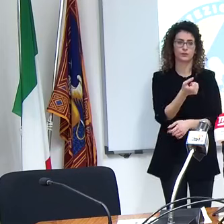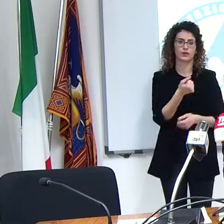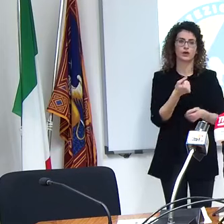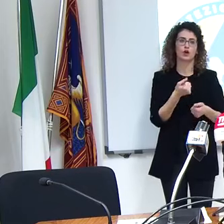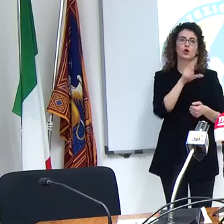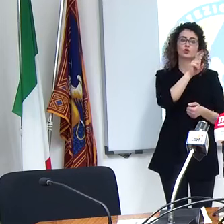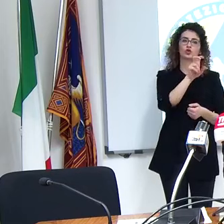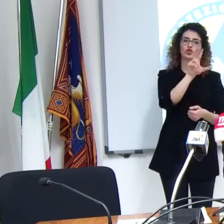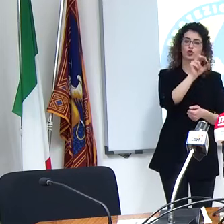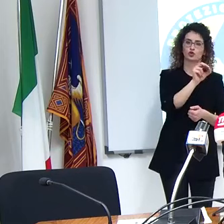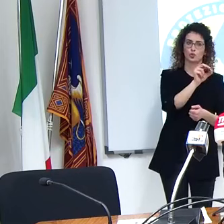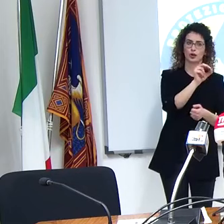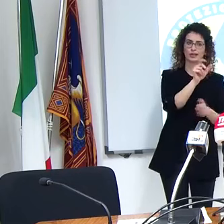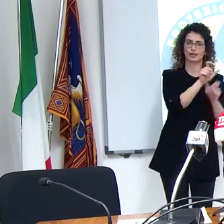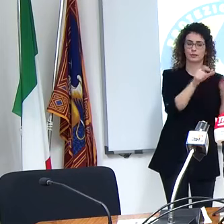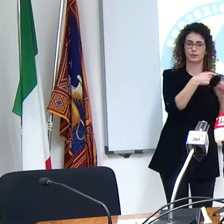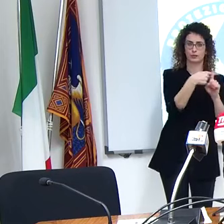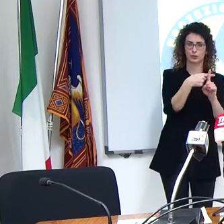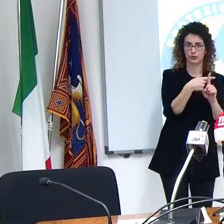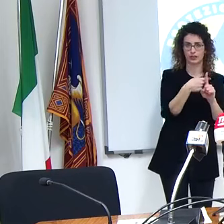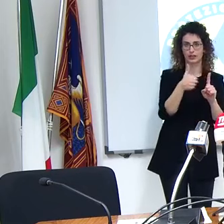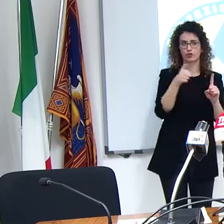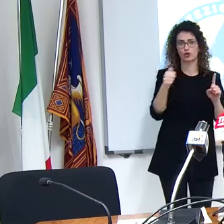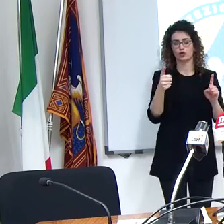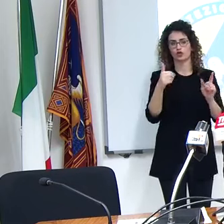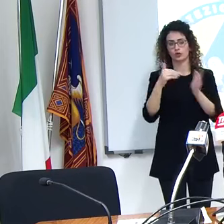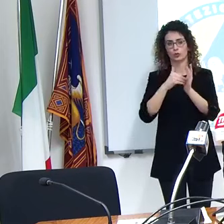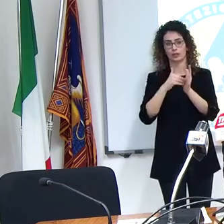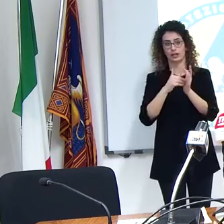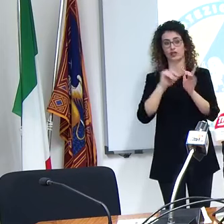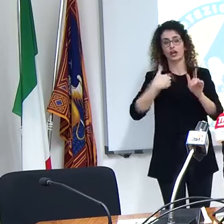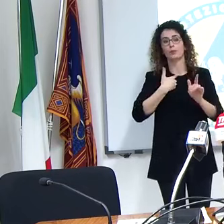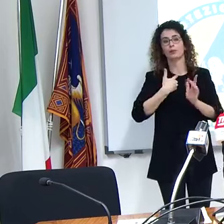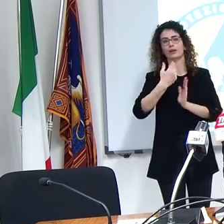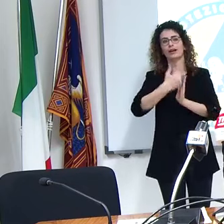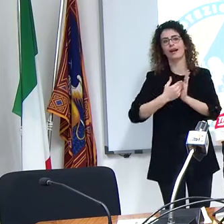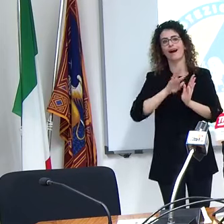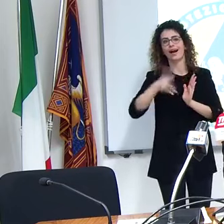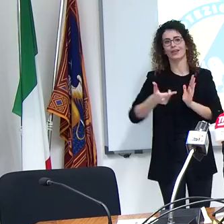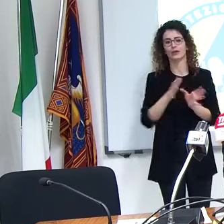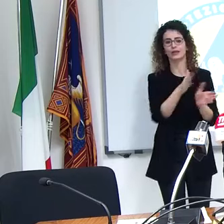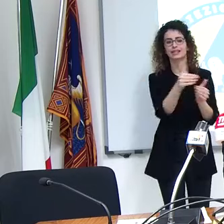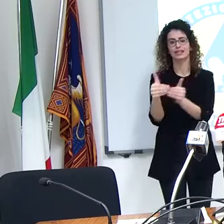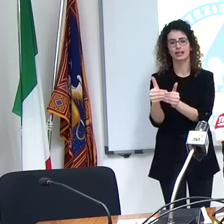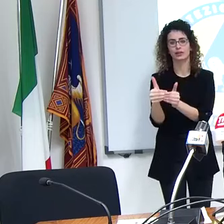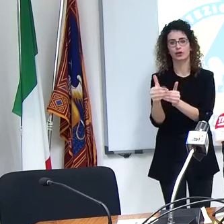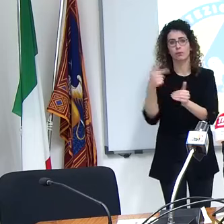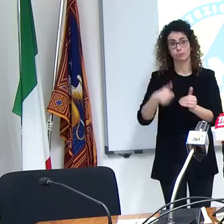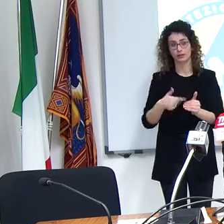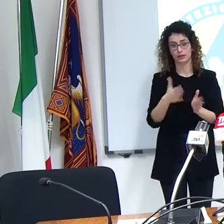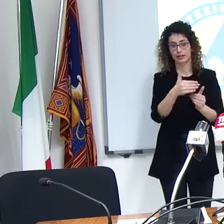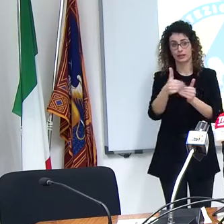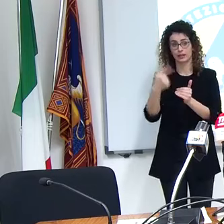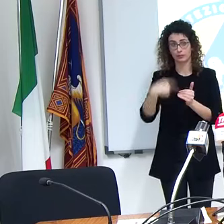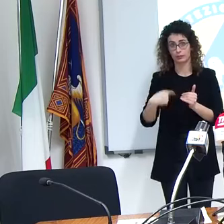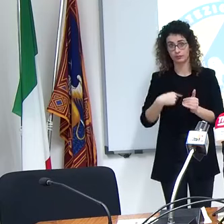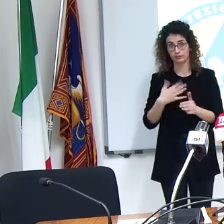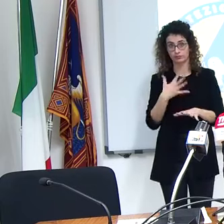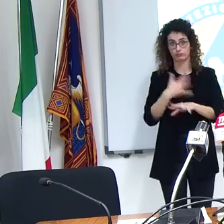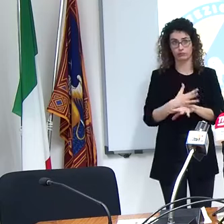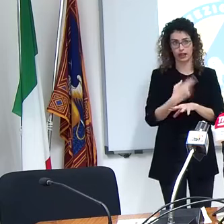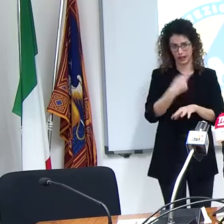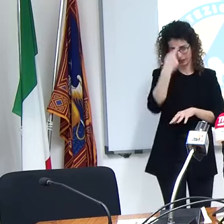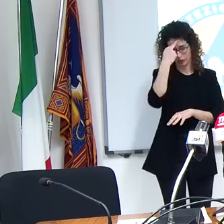per 100 mila c'erano anche i parametri dei distretti e su quei dati si intervenne se vi ricordi no no no ma io non sto